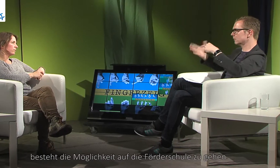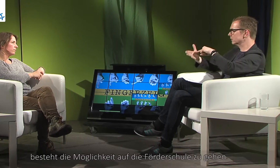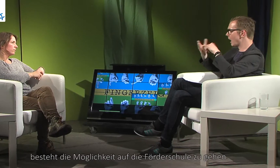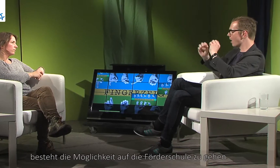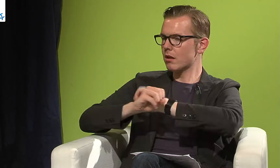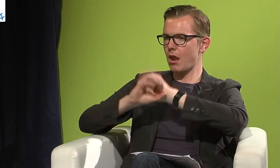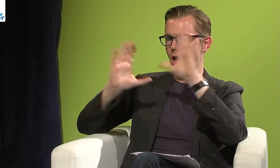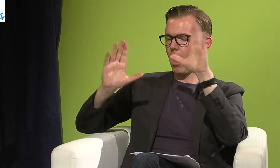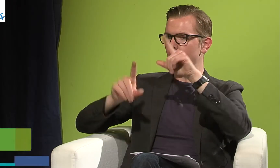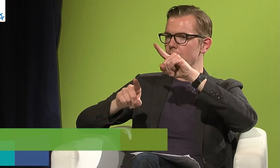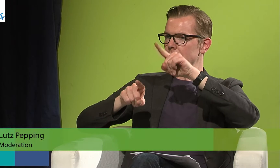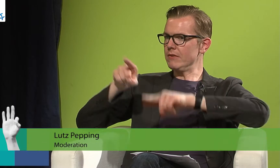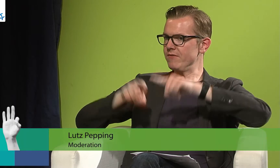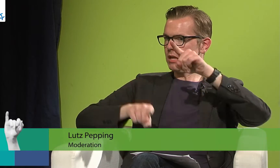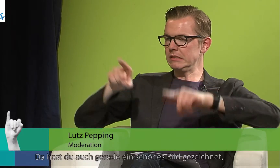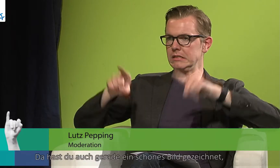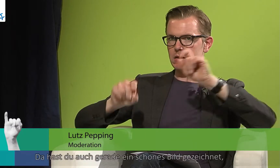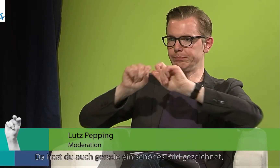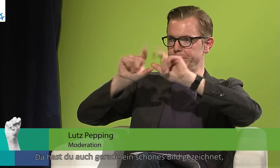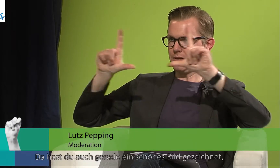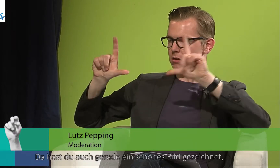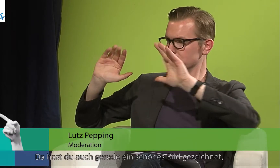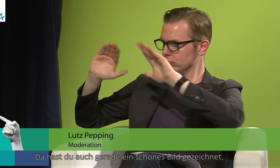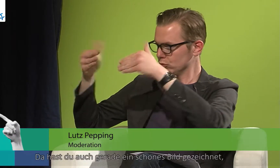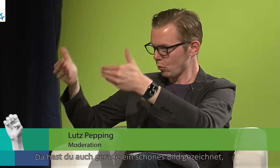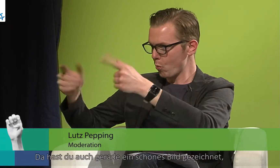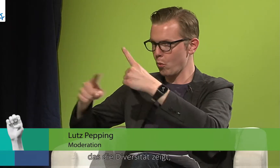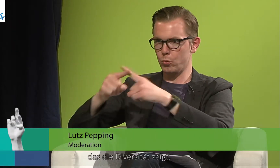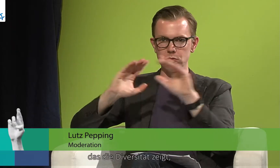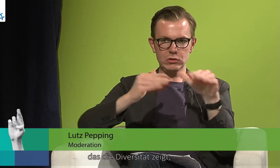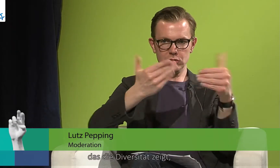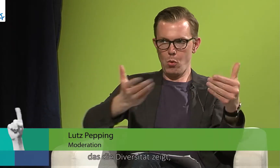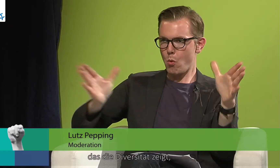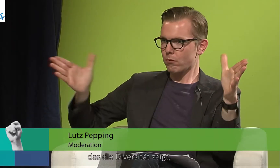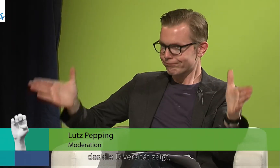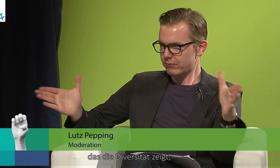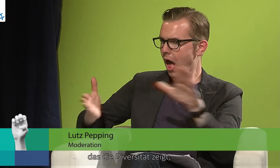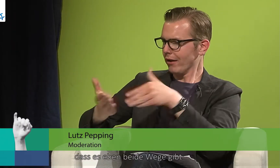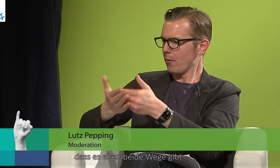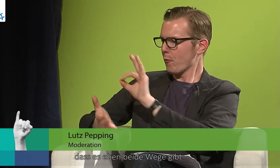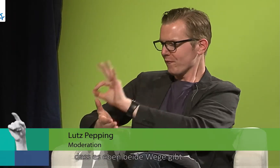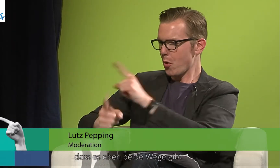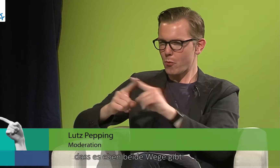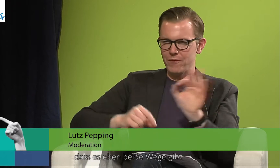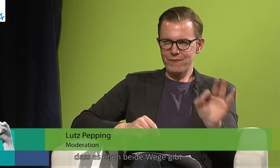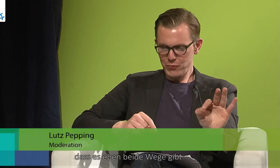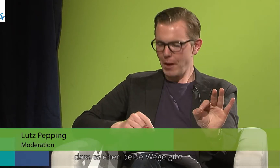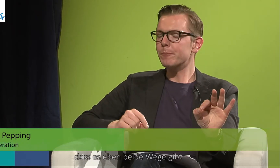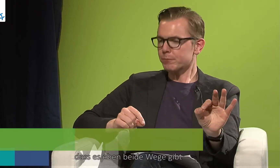Förderschule zu gehen. Da hast du ja auch gerade ein schönes Bild gezeichnet, das die Diversität zeigt, dass es eben beide Wege gibt